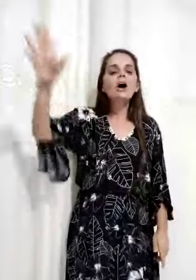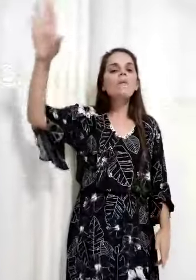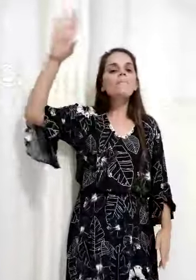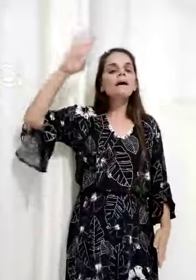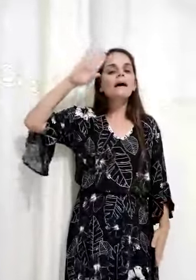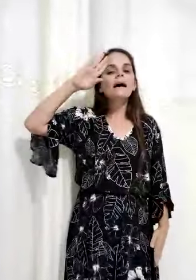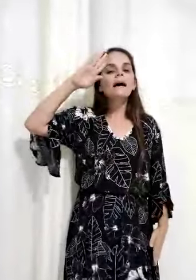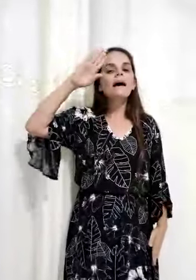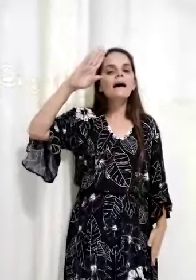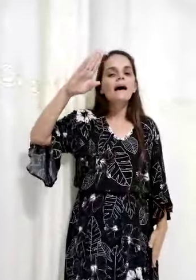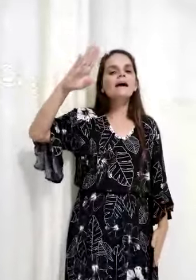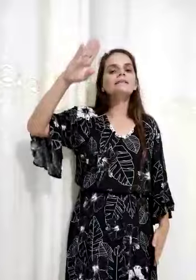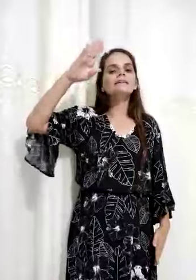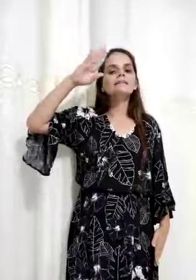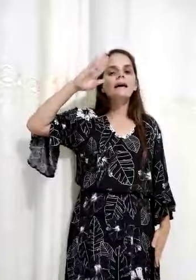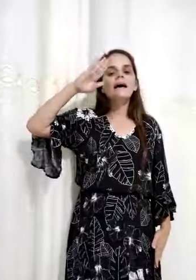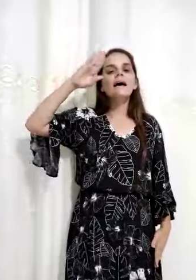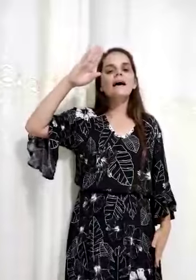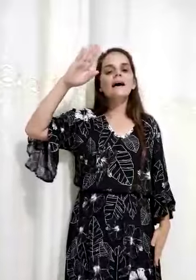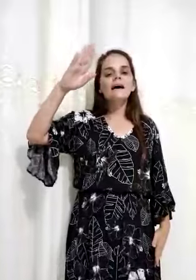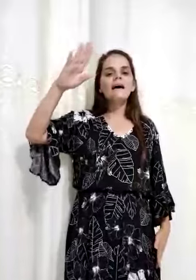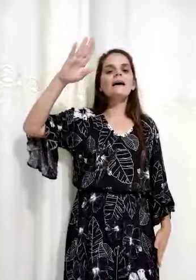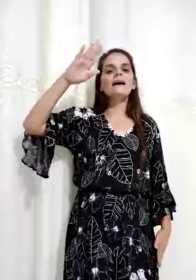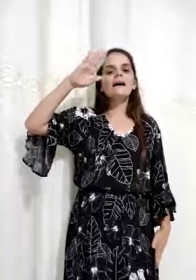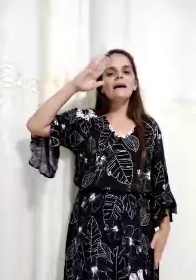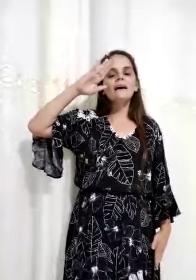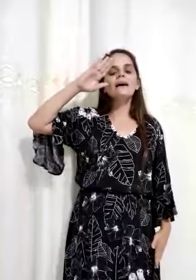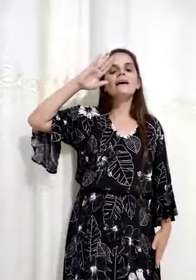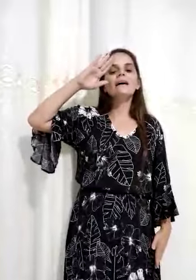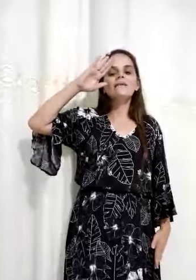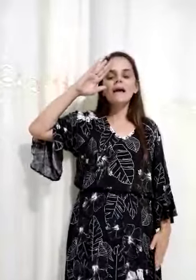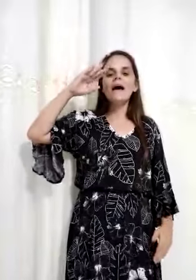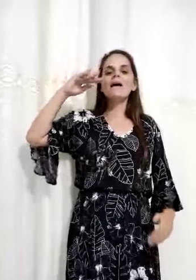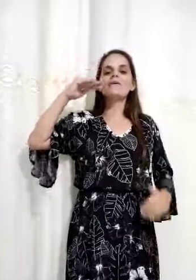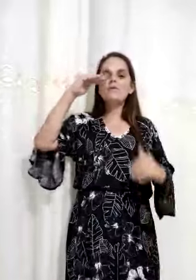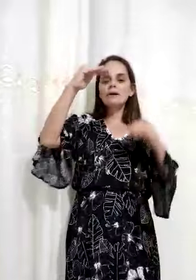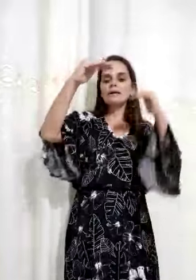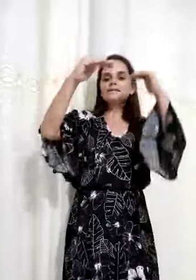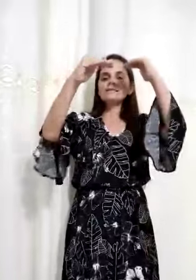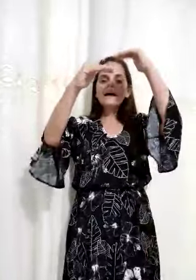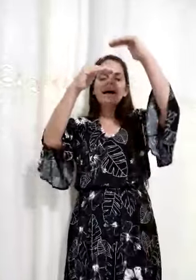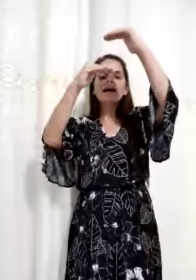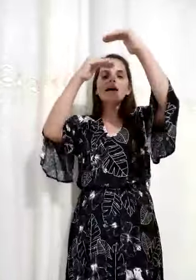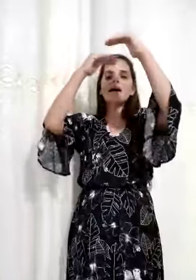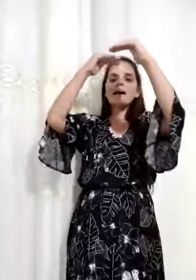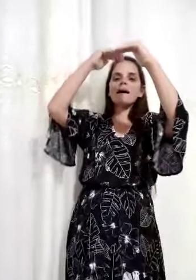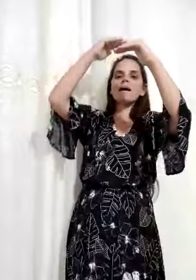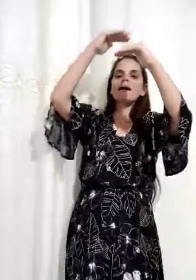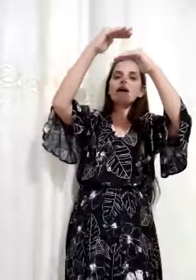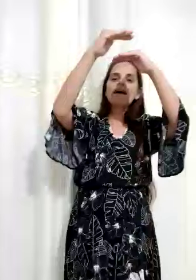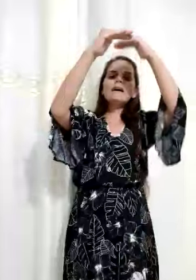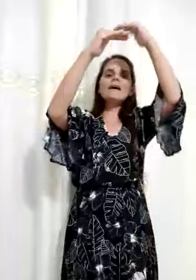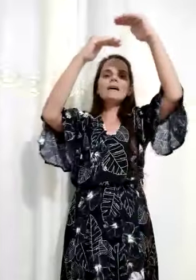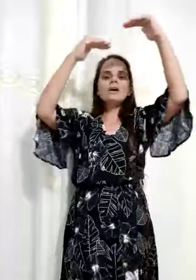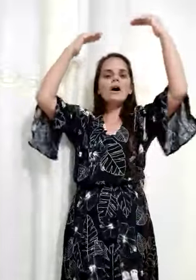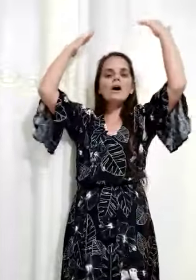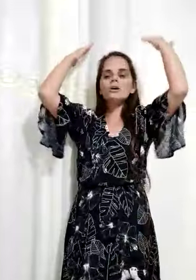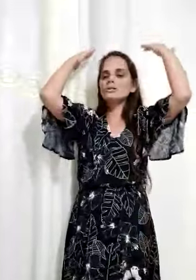obedecer Eu quero crescer